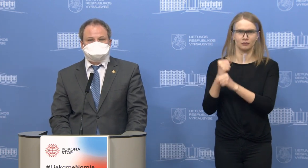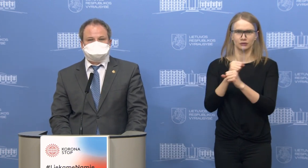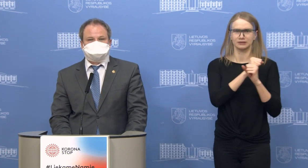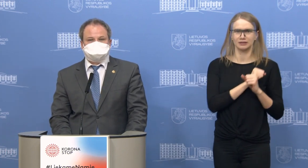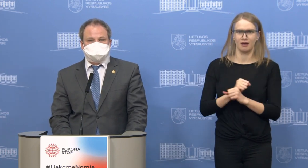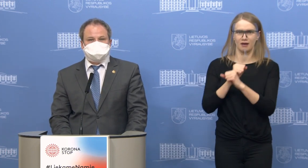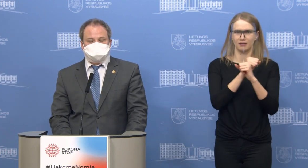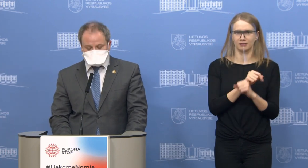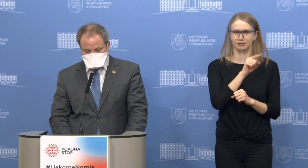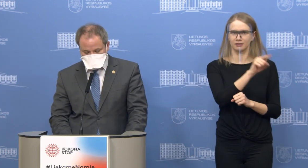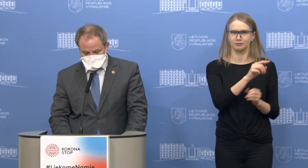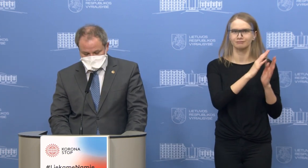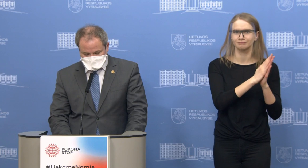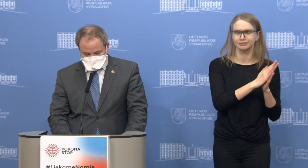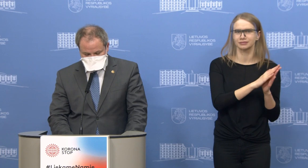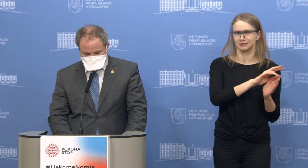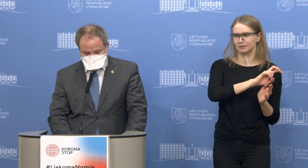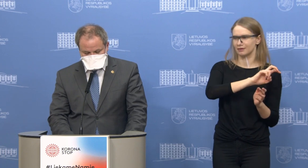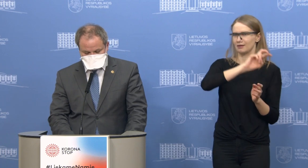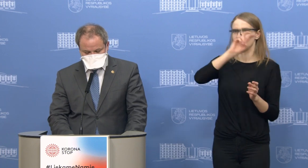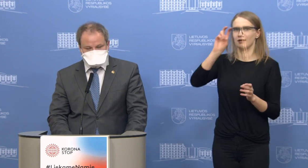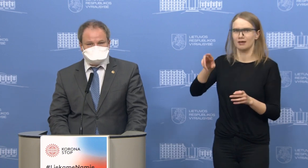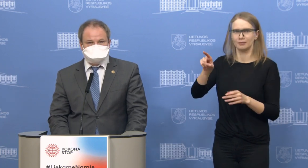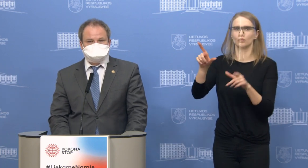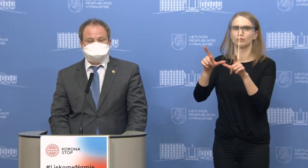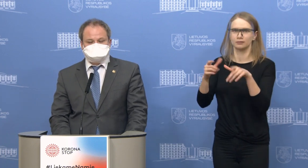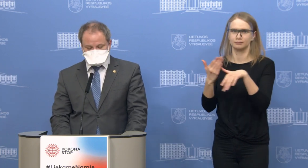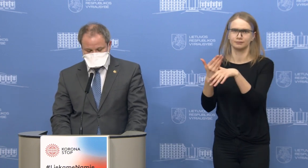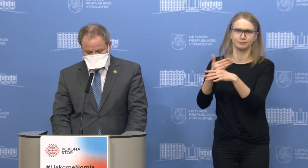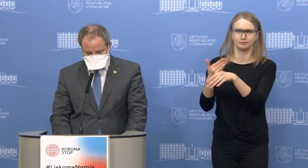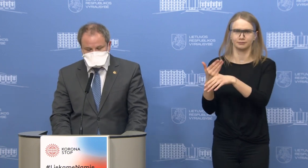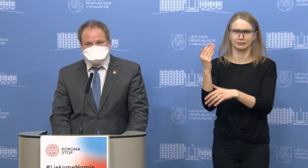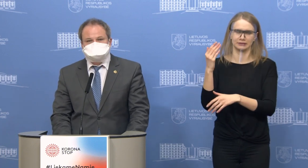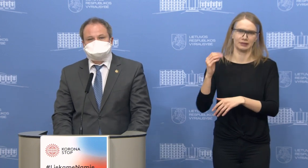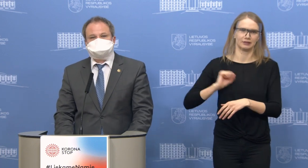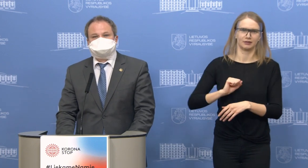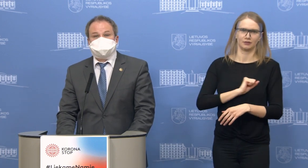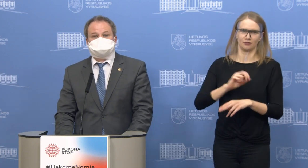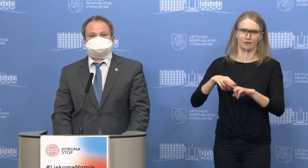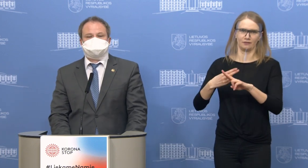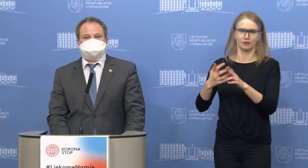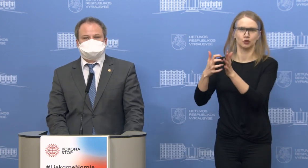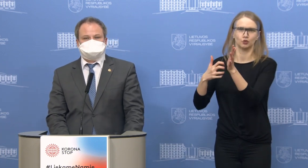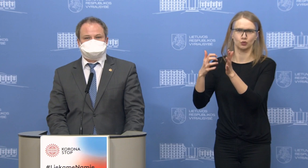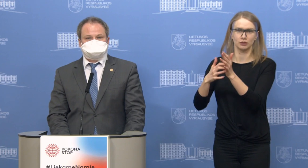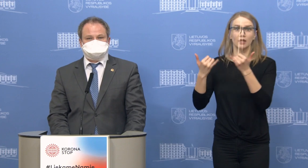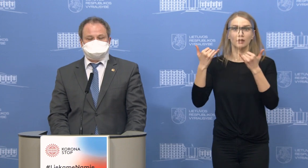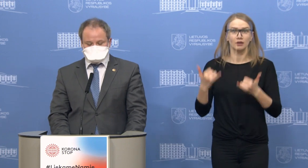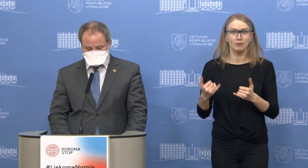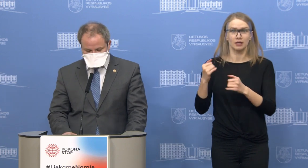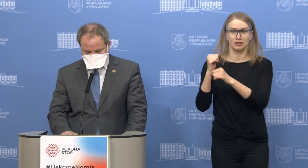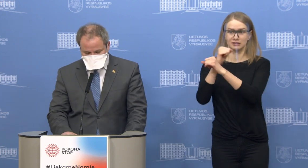klinikų įpagalbą ūkmergėjai. Tačiau šiuo metu, pasak mūsų domenų, tos pagalbos jau nebereikia,